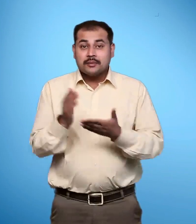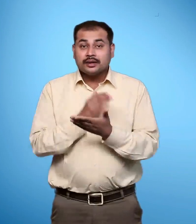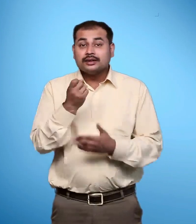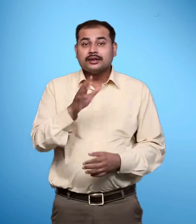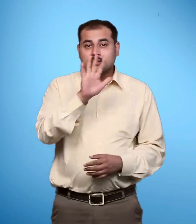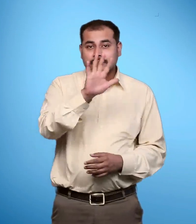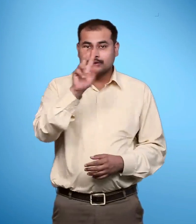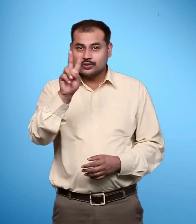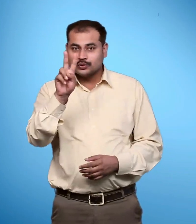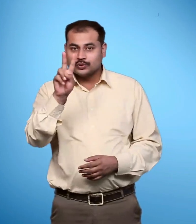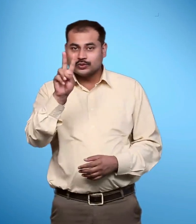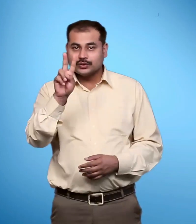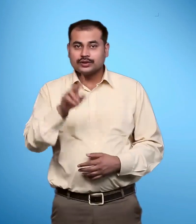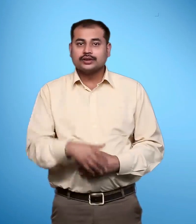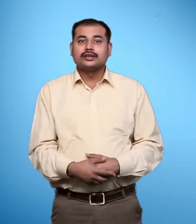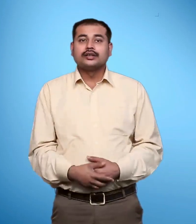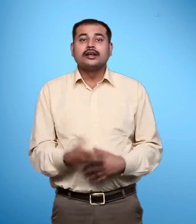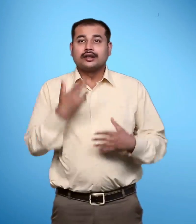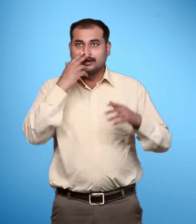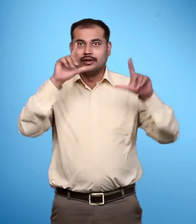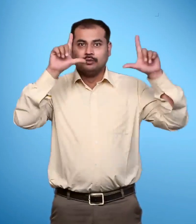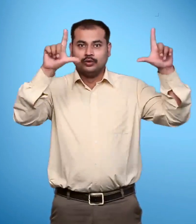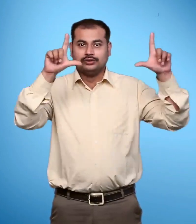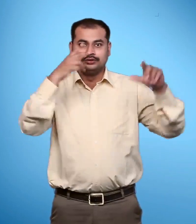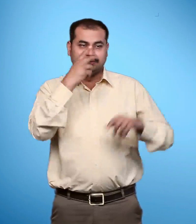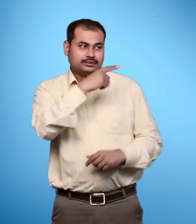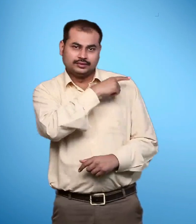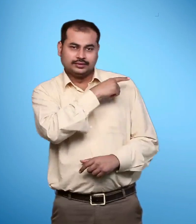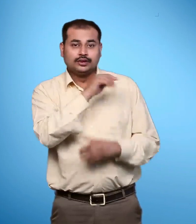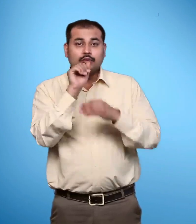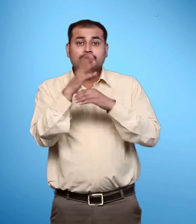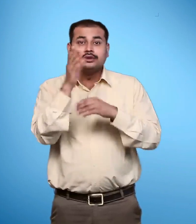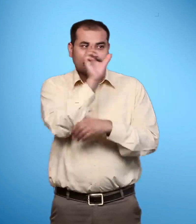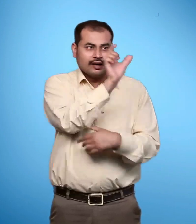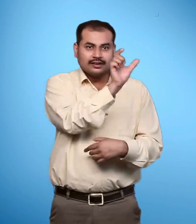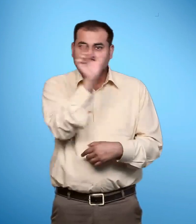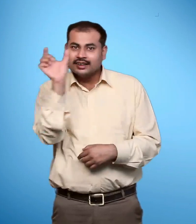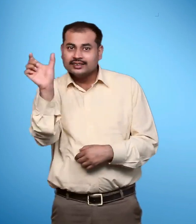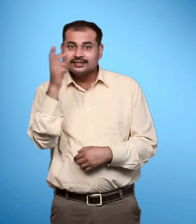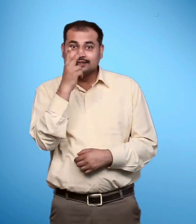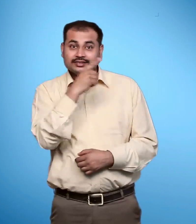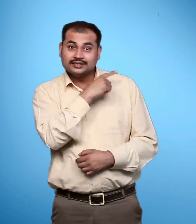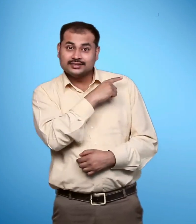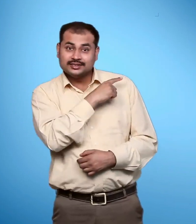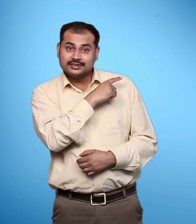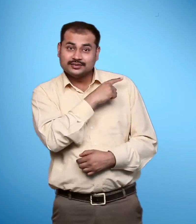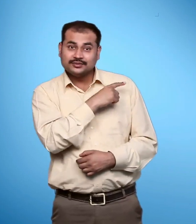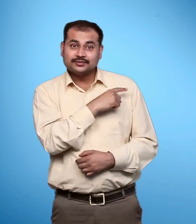प्रिष्ट संख्या बावन पर एक बॉक्स बना है जिसमें पूछे गए प्रश्णों के उत्तर के लिए